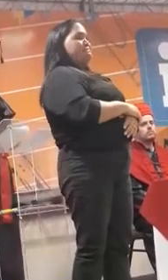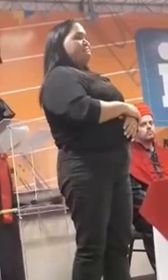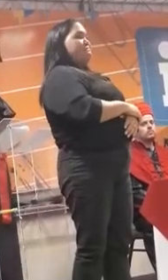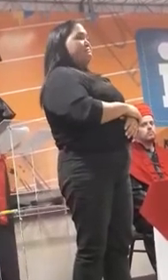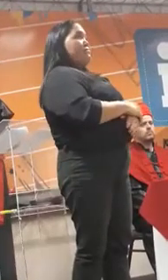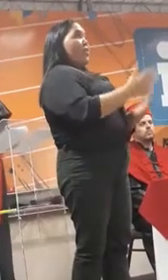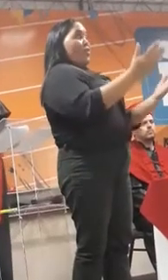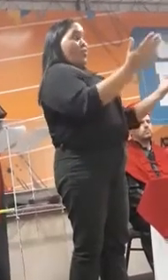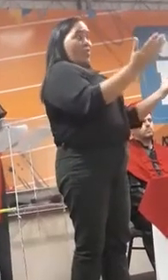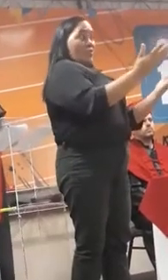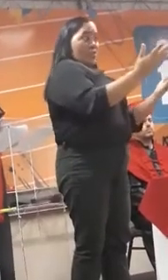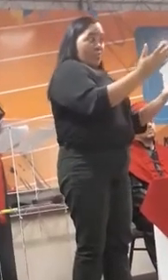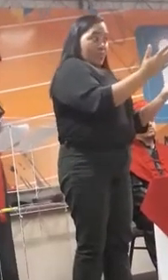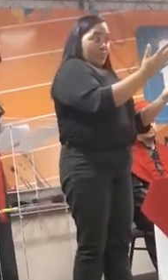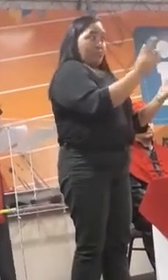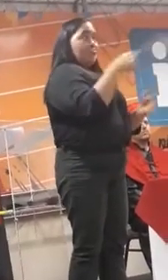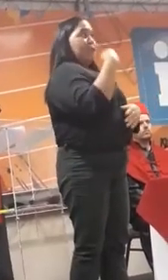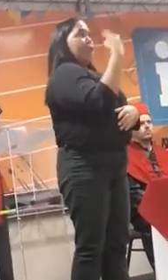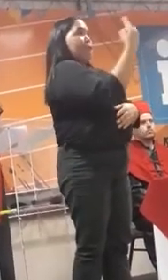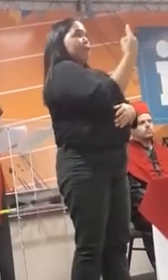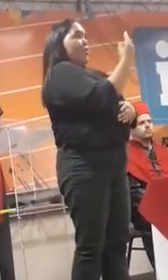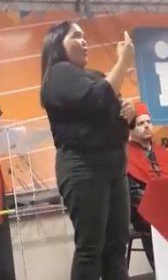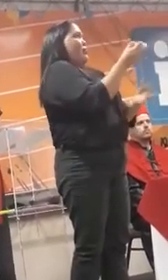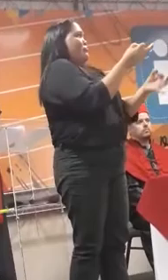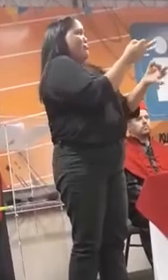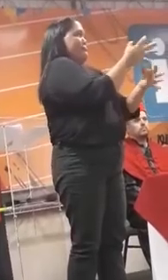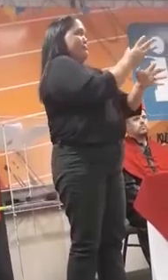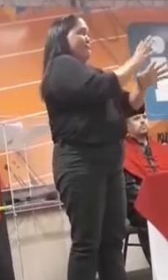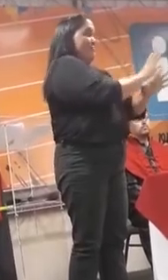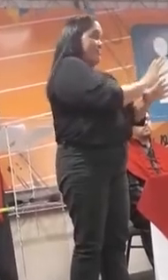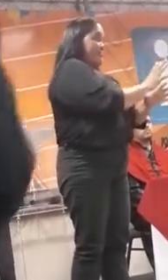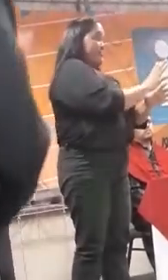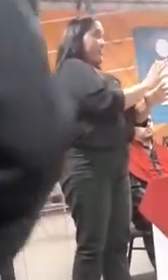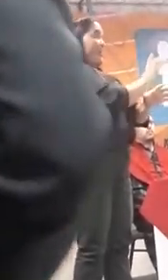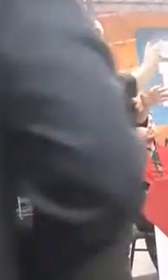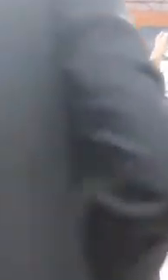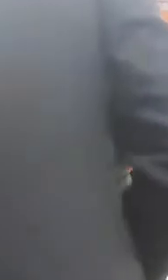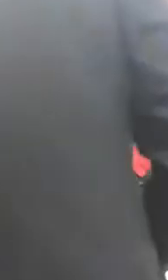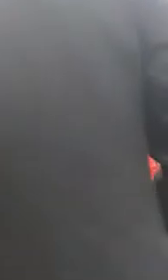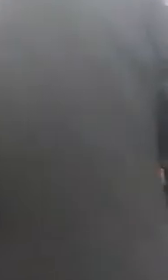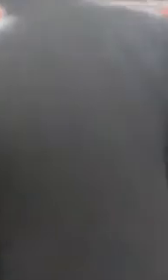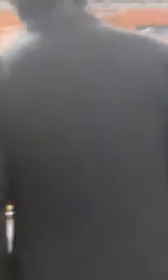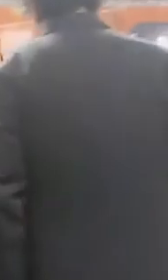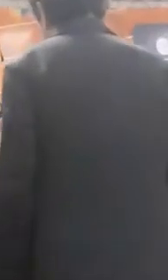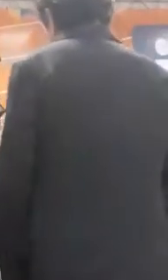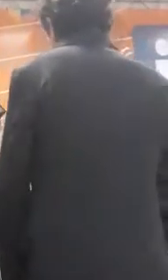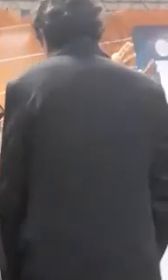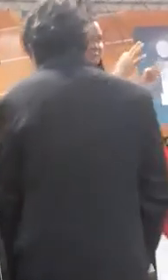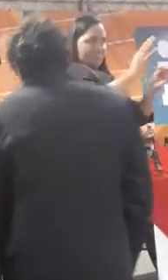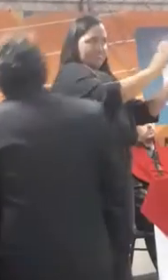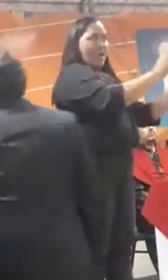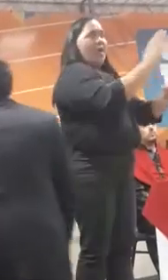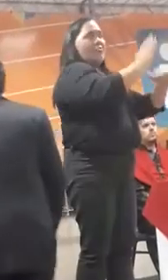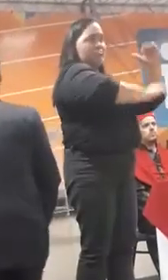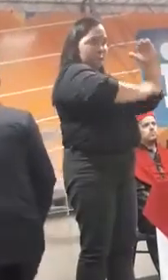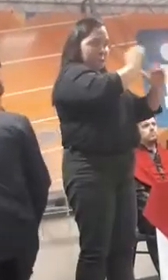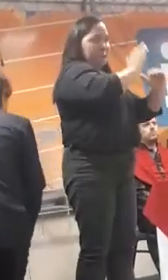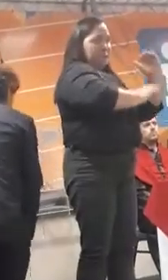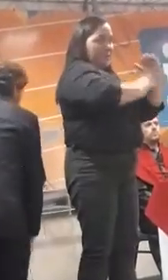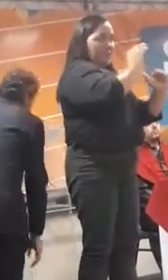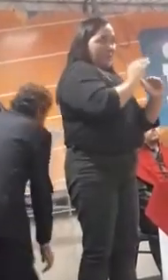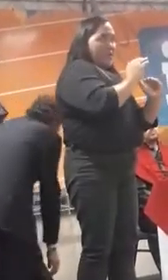Hoje, saímos daqui técnico, com uma formação. Podemos trabalhar, como muitos de nossos colegas